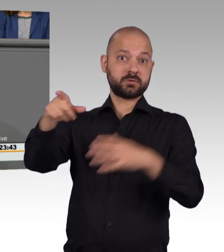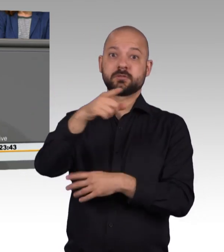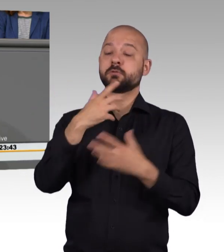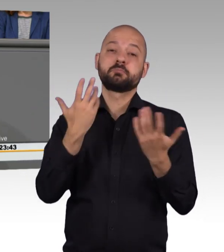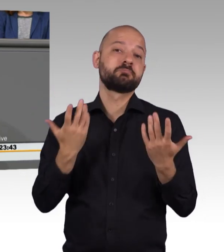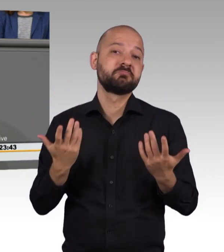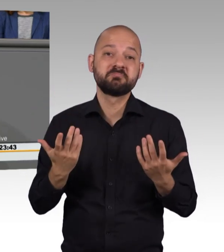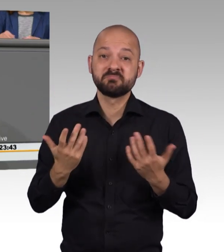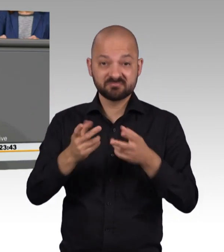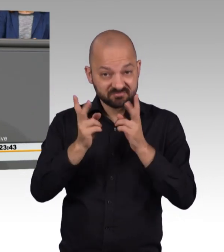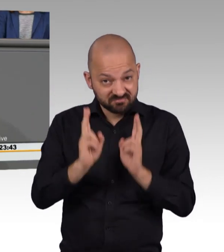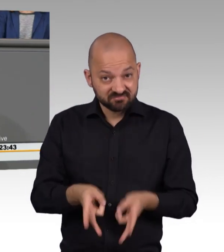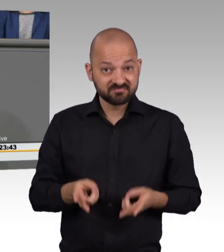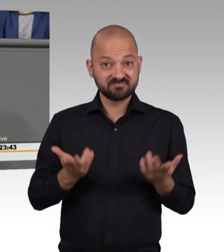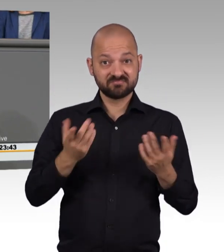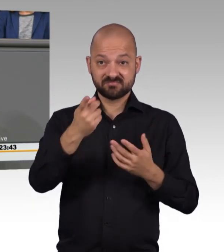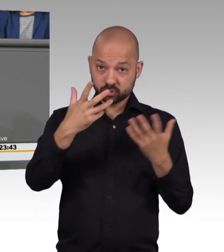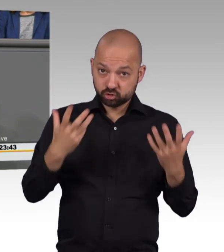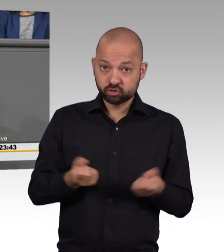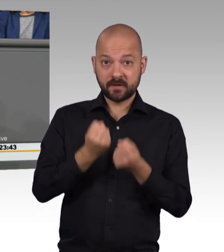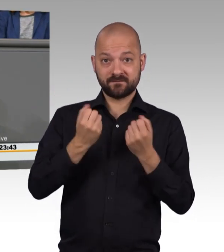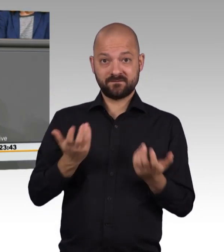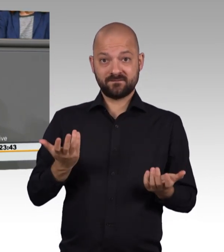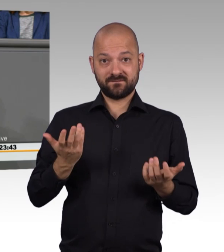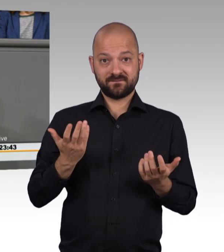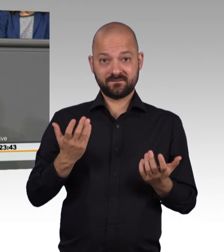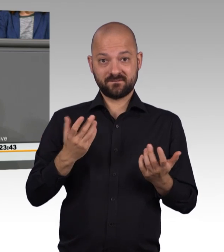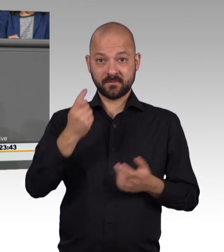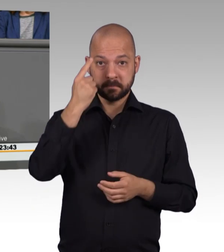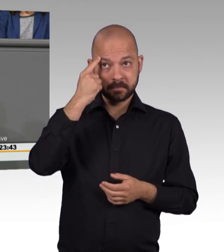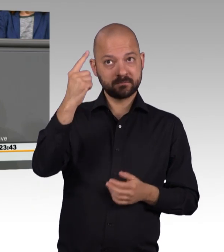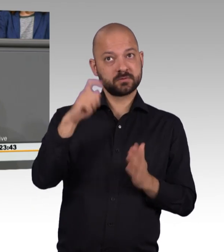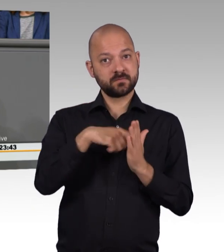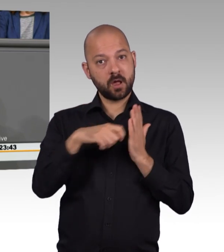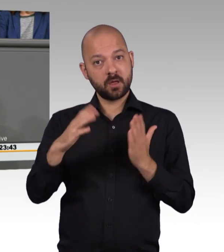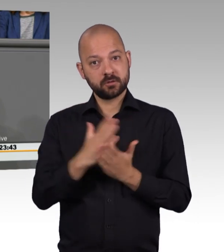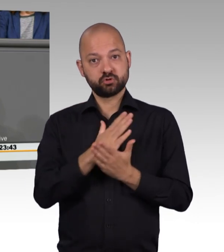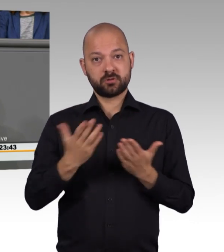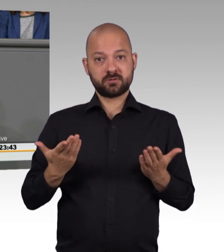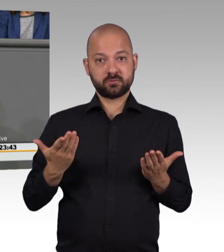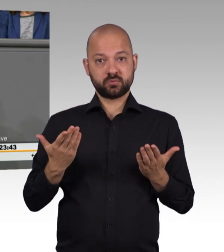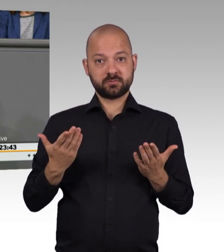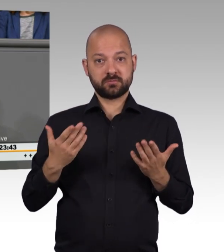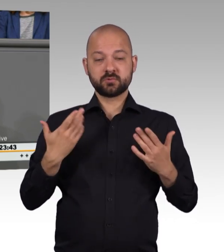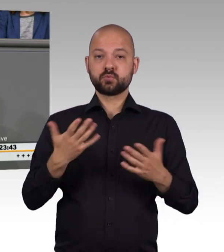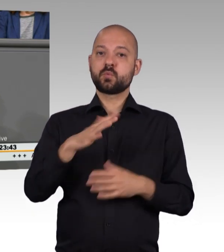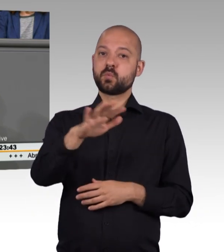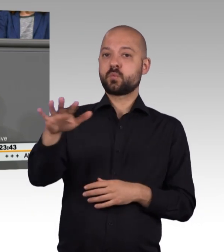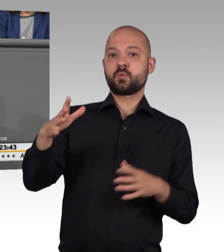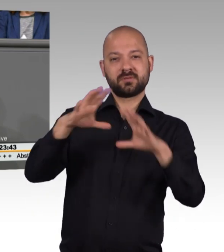dass sie noch in der Lage sind, selbst eine bewusste Wahlentscheidung zu treffen. Die Gesamtzahl der betroffenen Menschen steigt angesichts von über 300.000